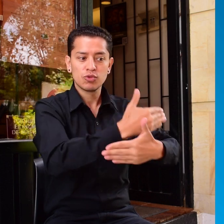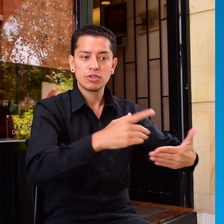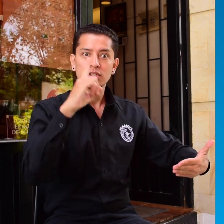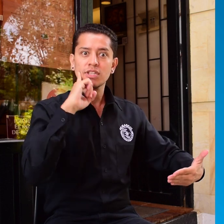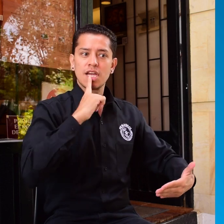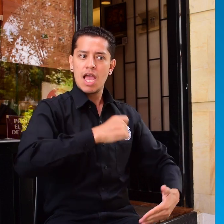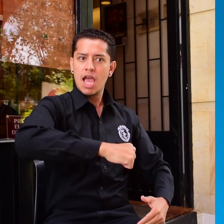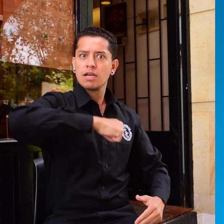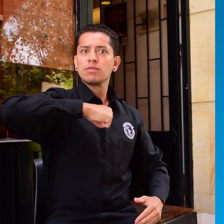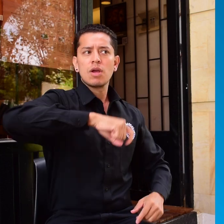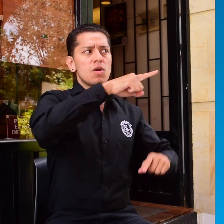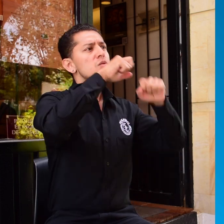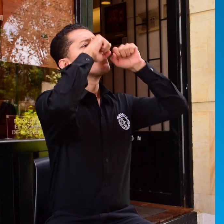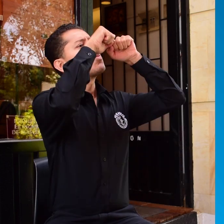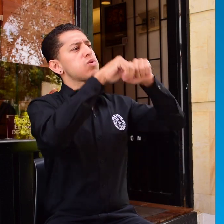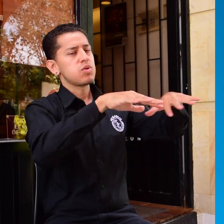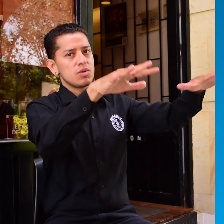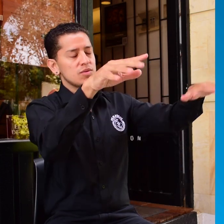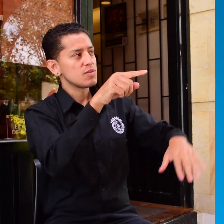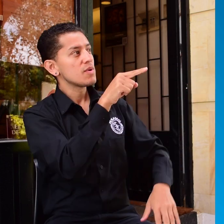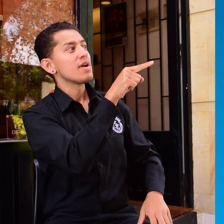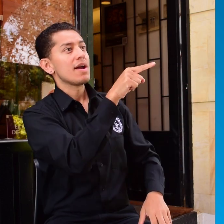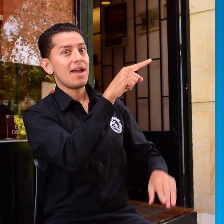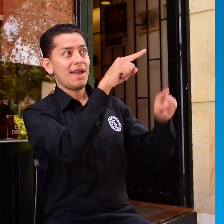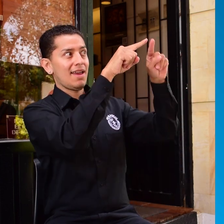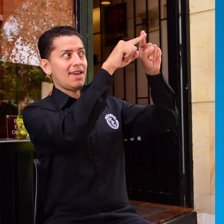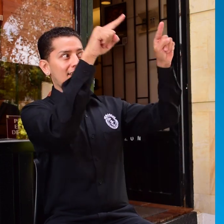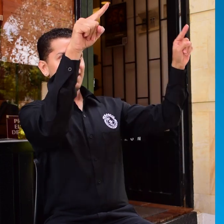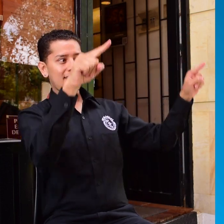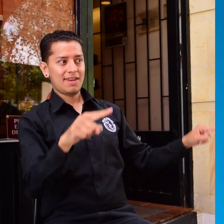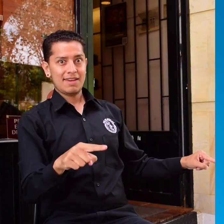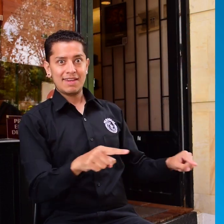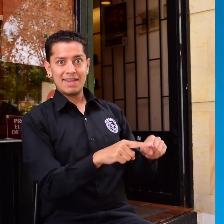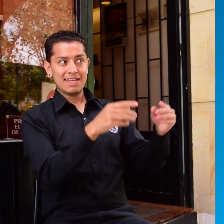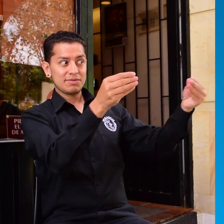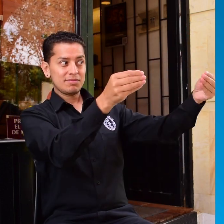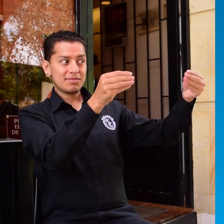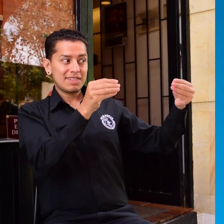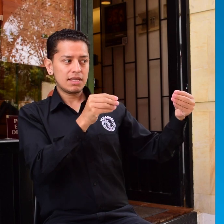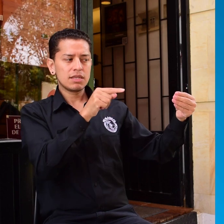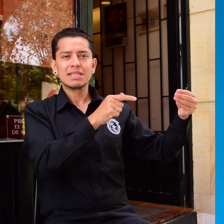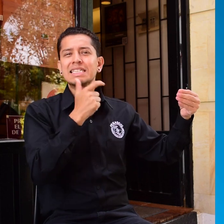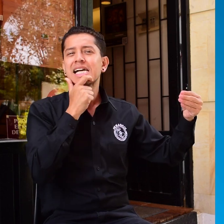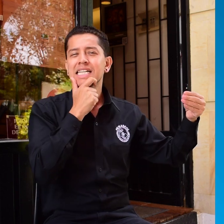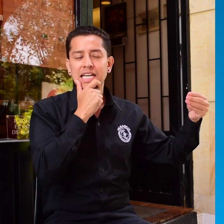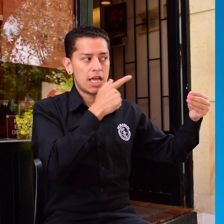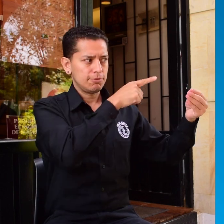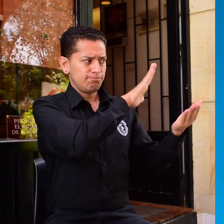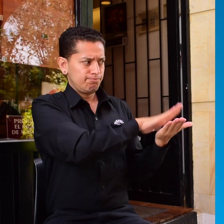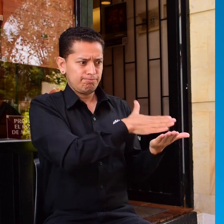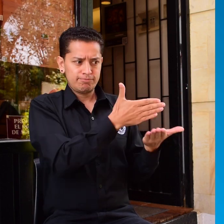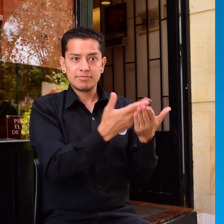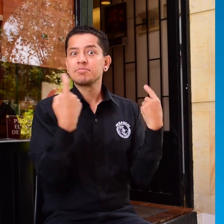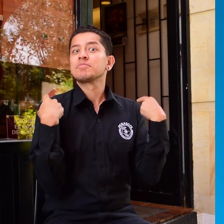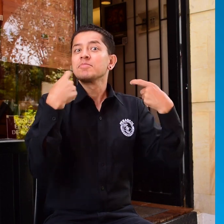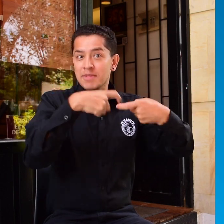Sordos Esta declaración fue publicada en inglés Hicimos la traducción al español además de la